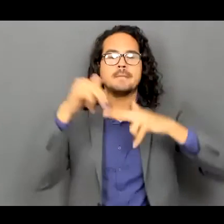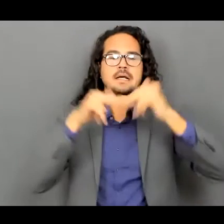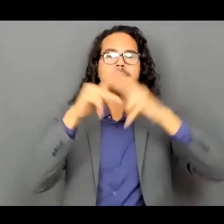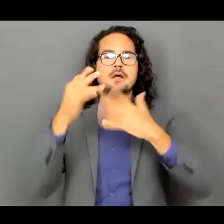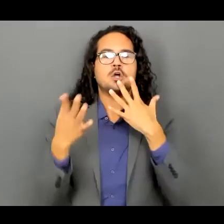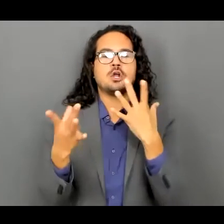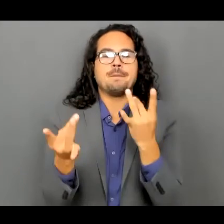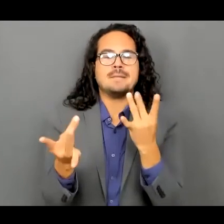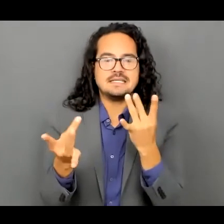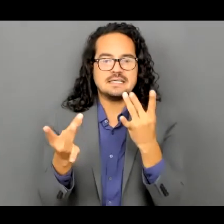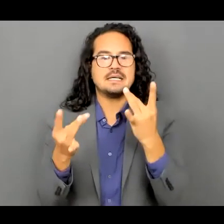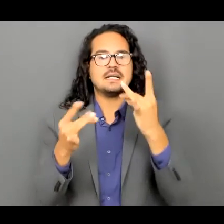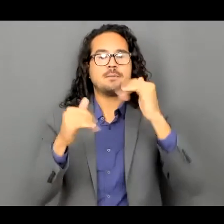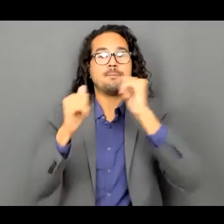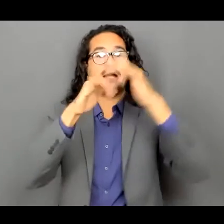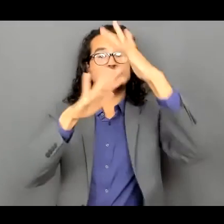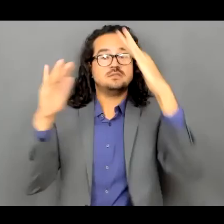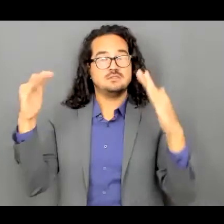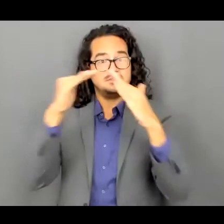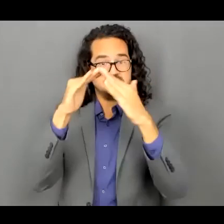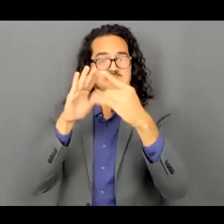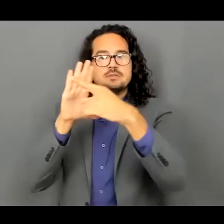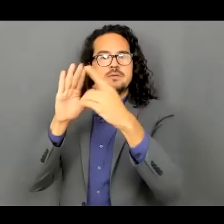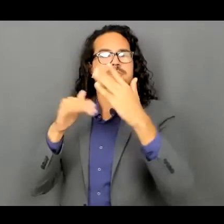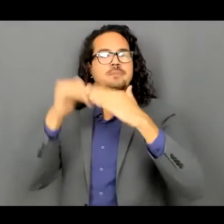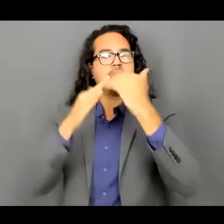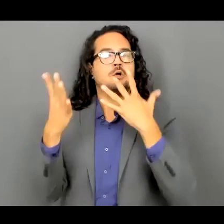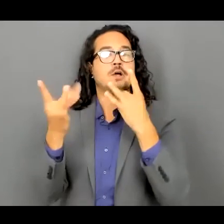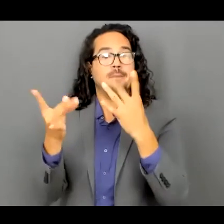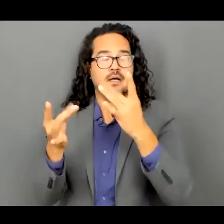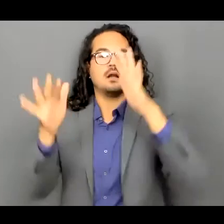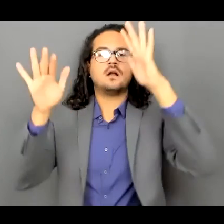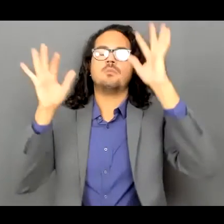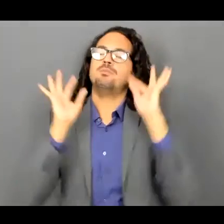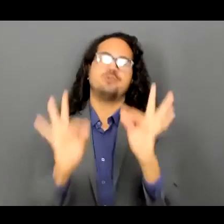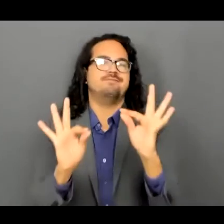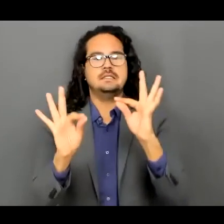montañas no nos va a dar mucha con una excelente humedad